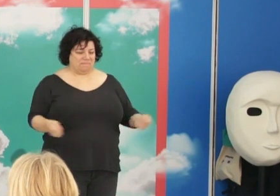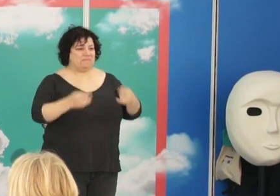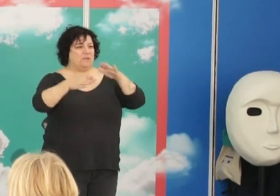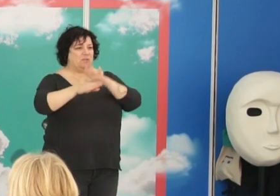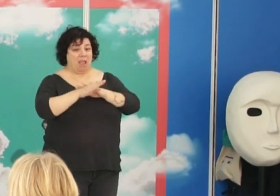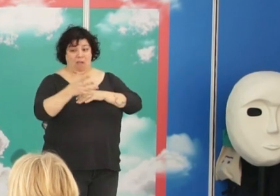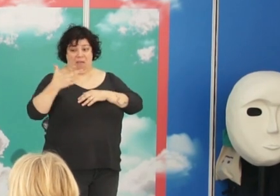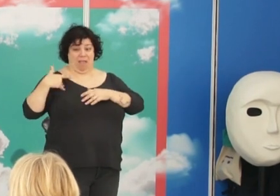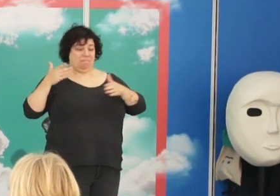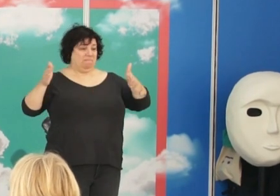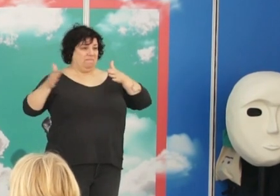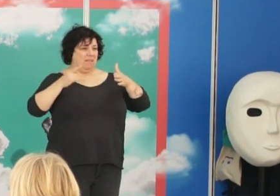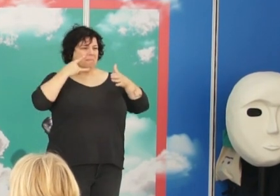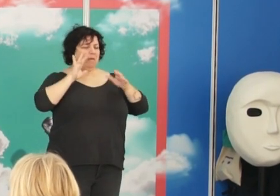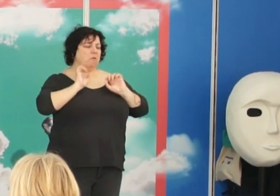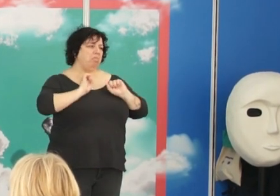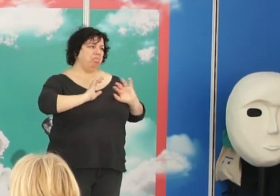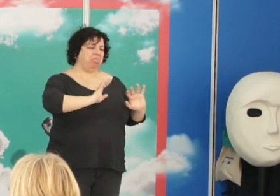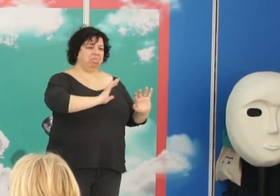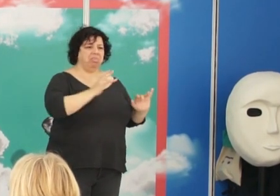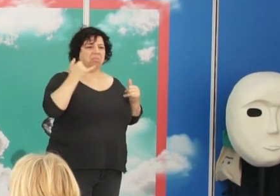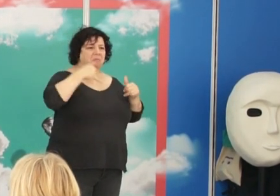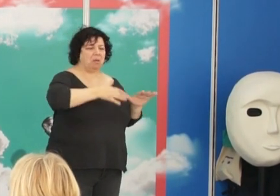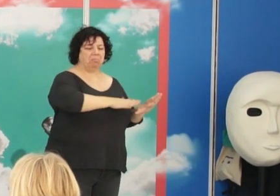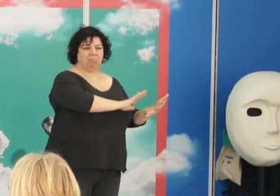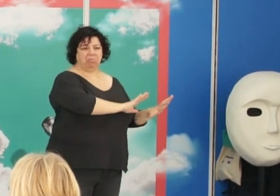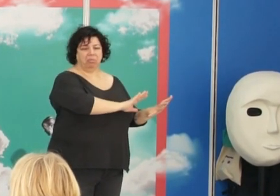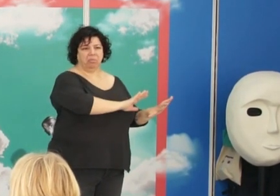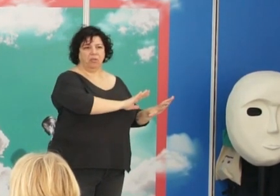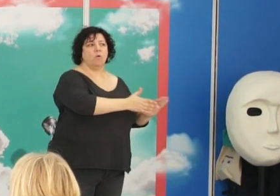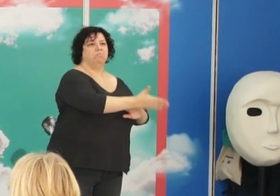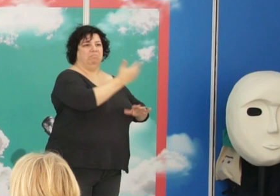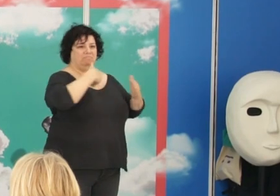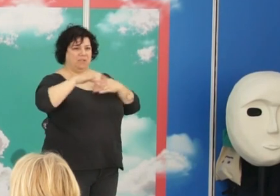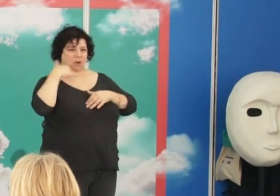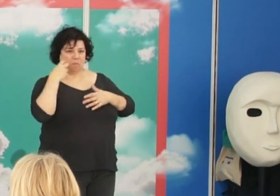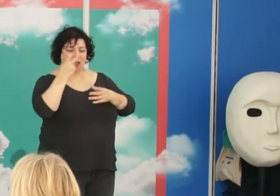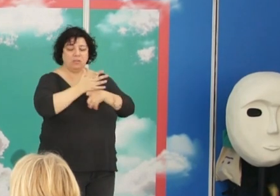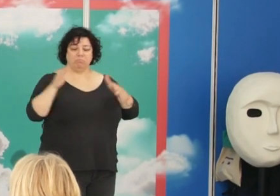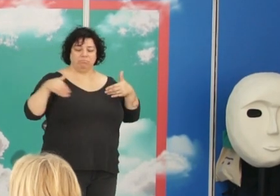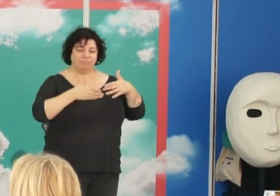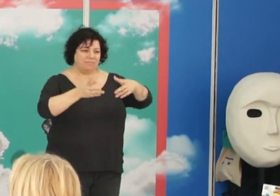hubo unos años donde parece que se abandonó esa línea de investigación, luego fue recuperada, porque además